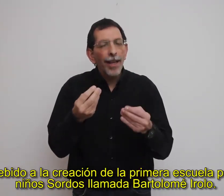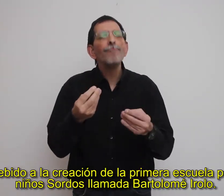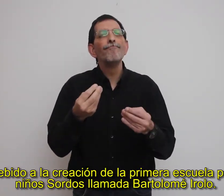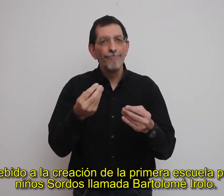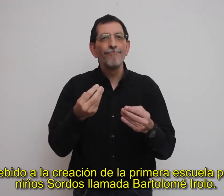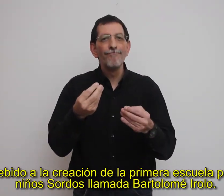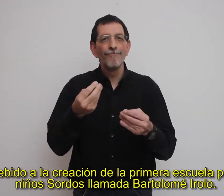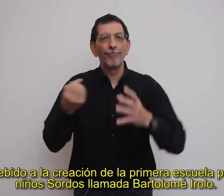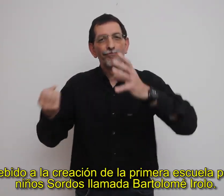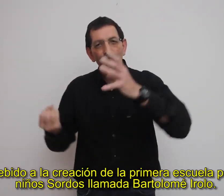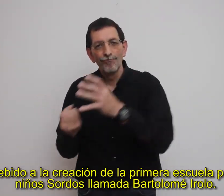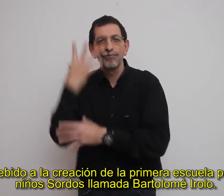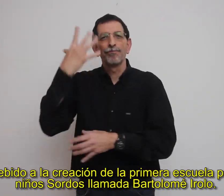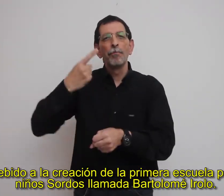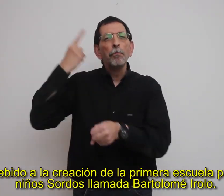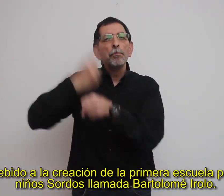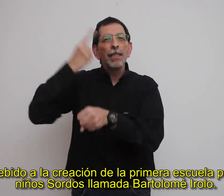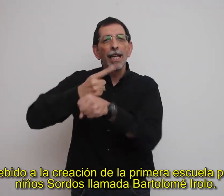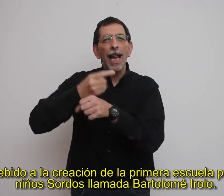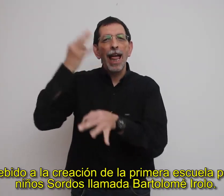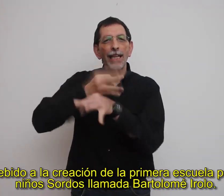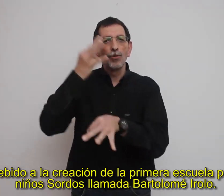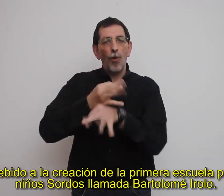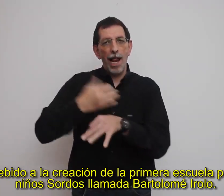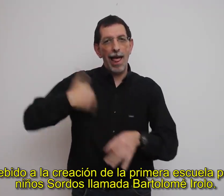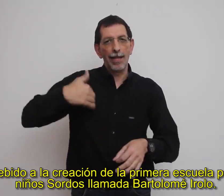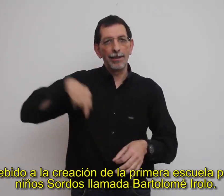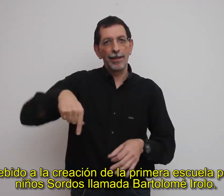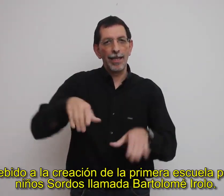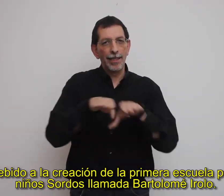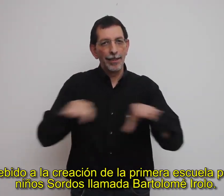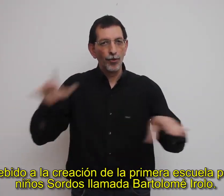primera escuela para niños sordos, llamada Bartolomé Irolo.